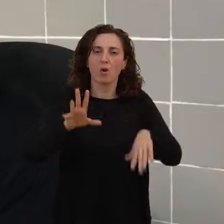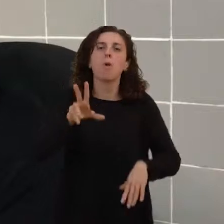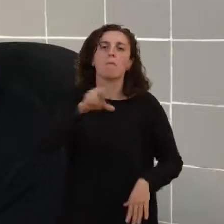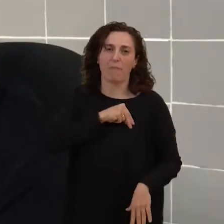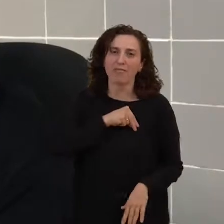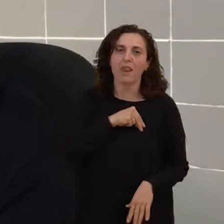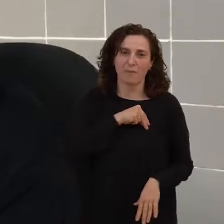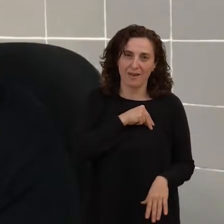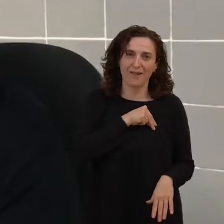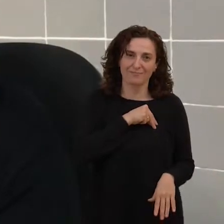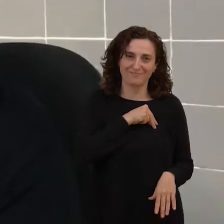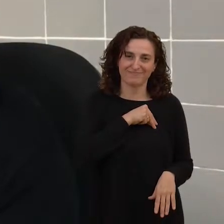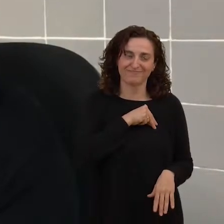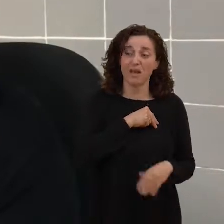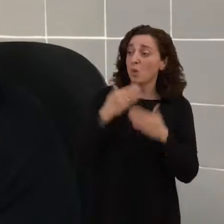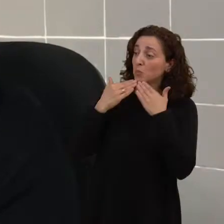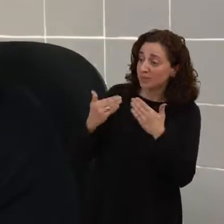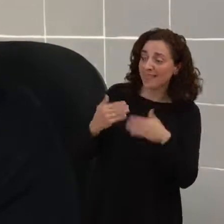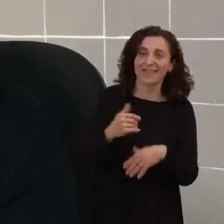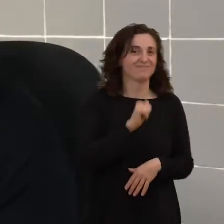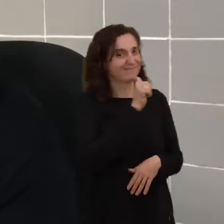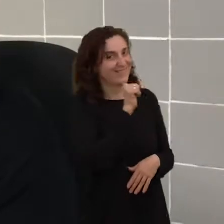merece la pena. Muchas gracias. Nada.